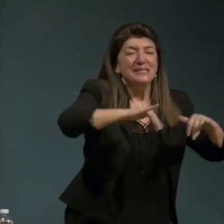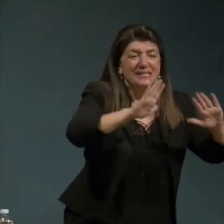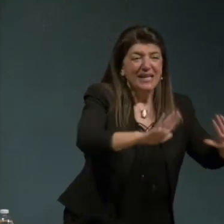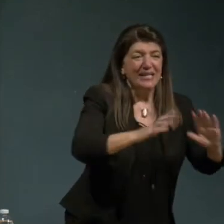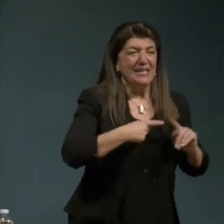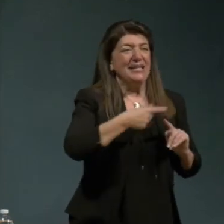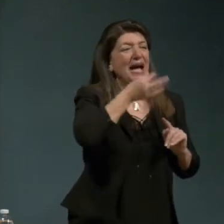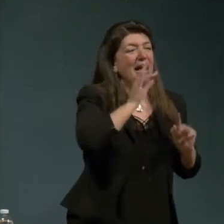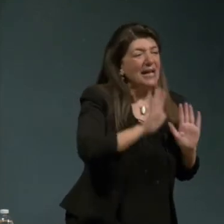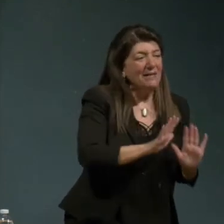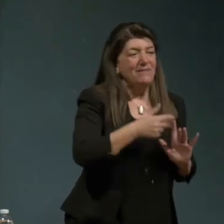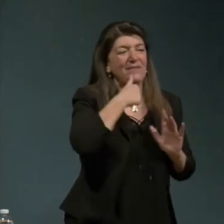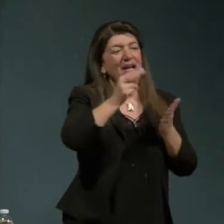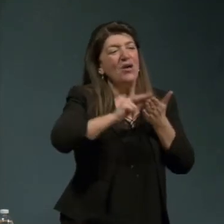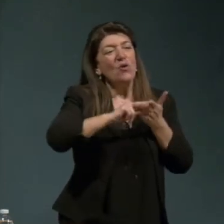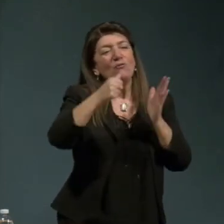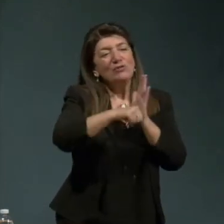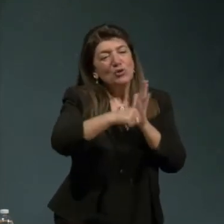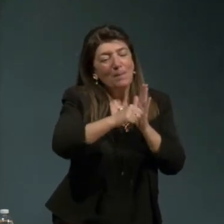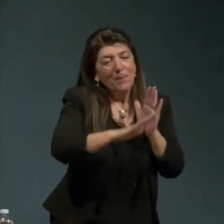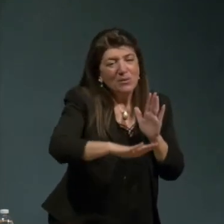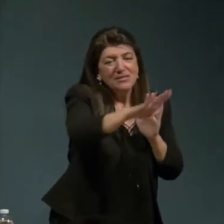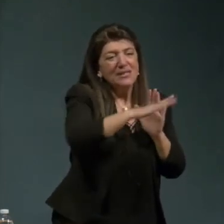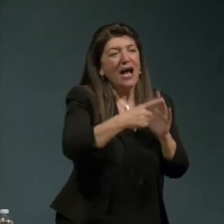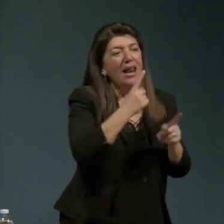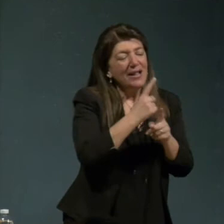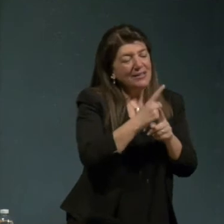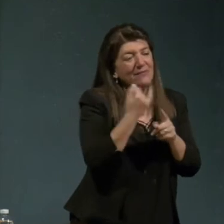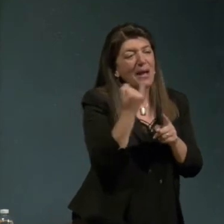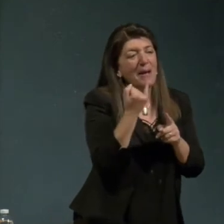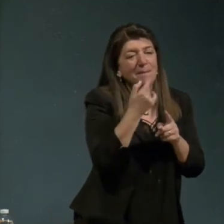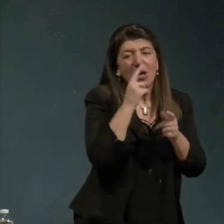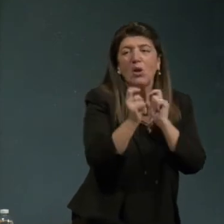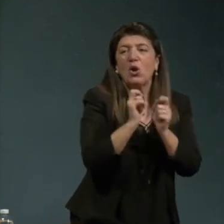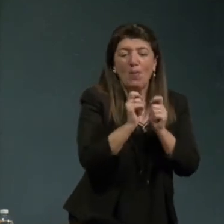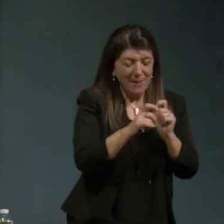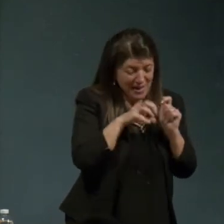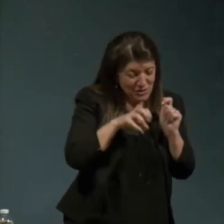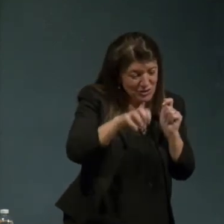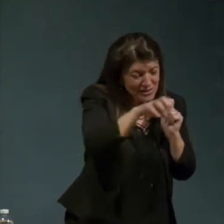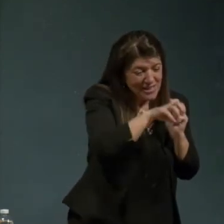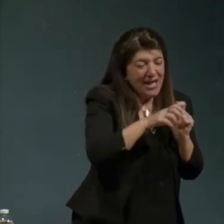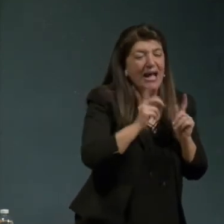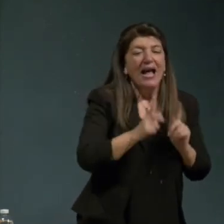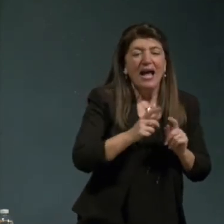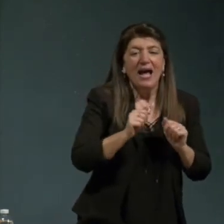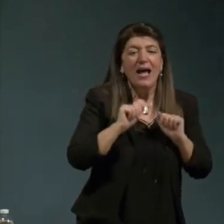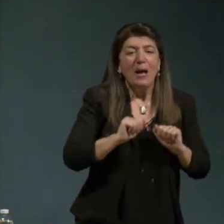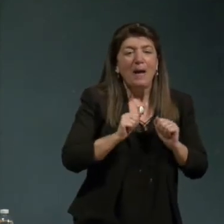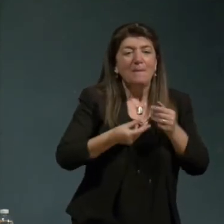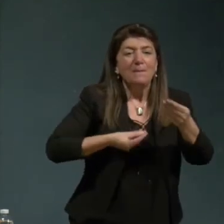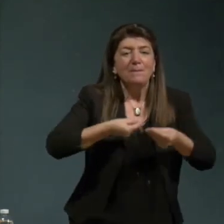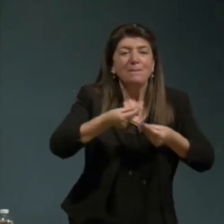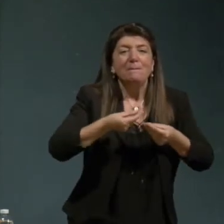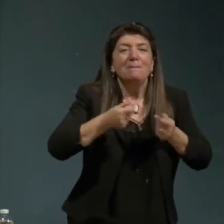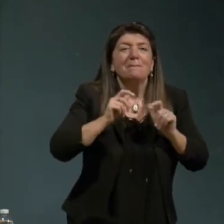una carniceria rimane piccoli commerci possibilità di salute per le